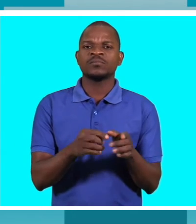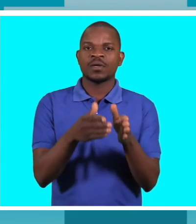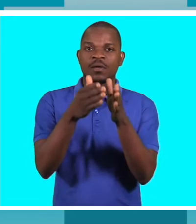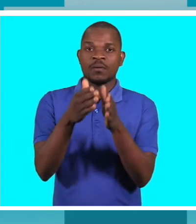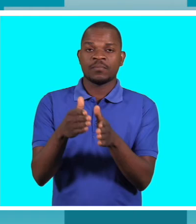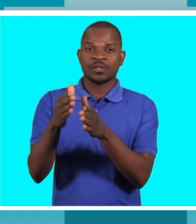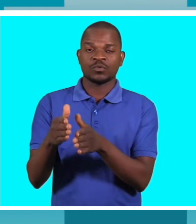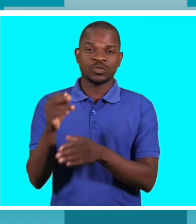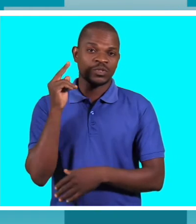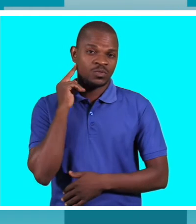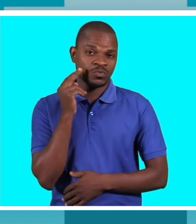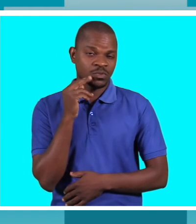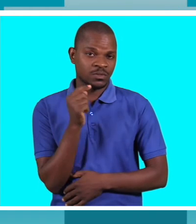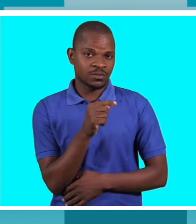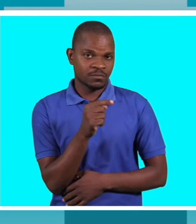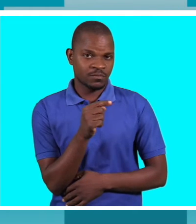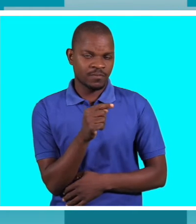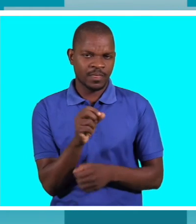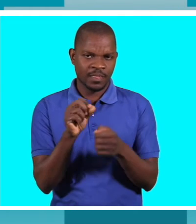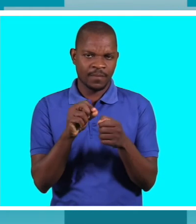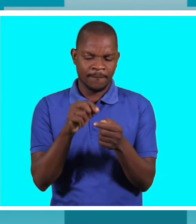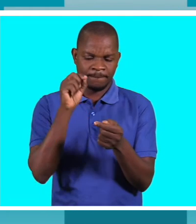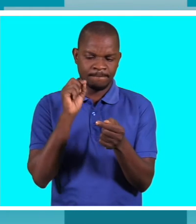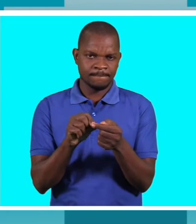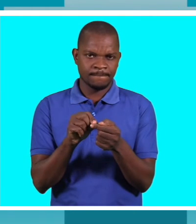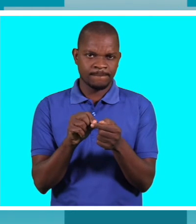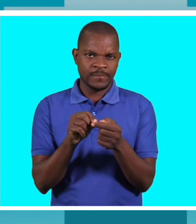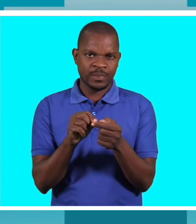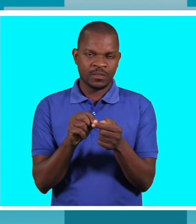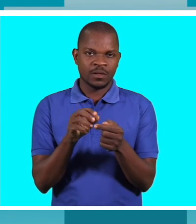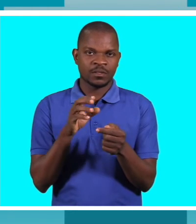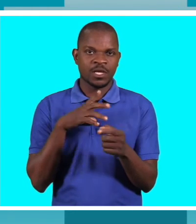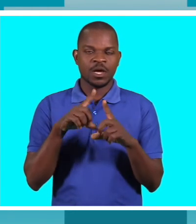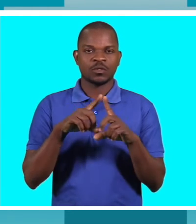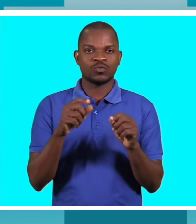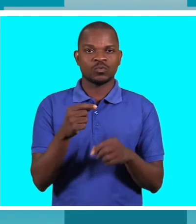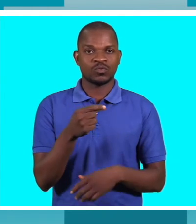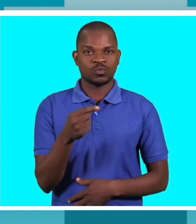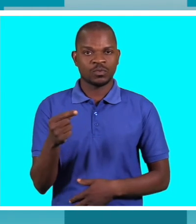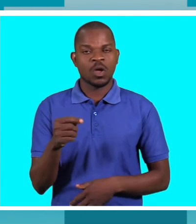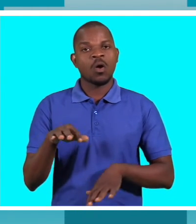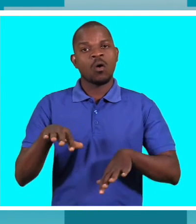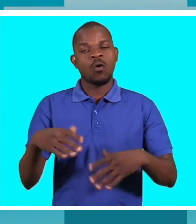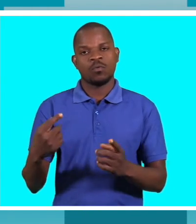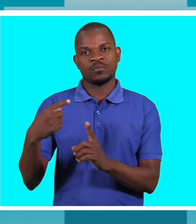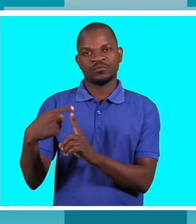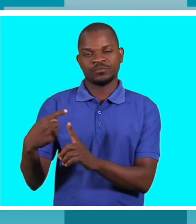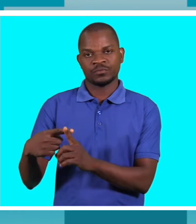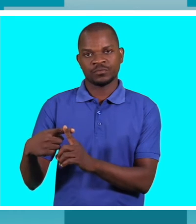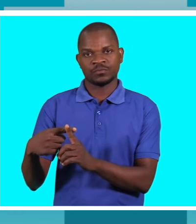deficiência auditiva quando faz o teste tem o negativo e o positivo para uma pessoa com deficiência auditiva